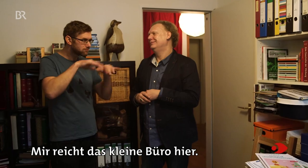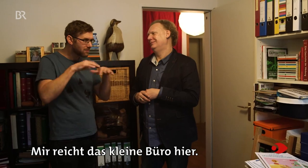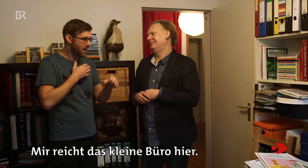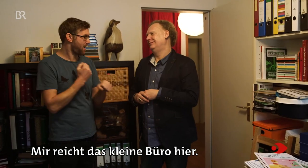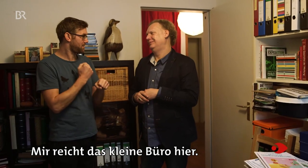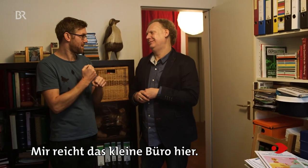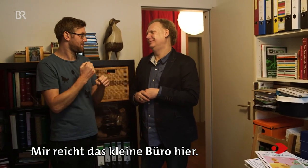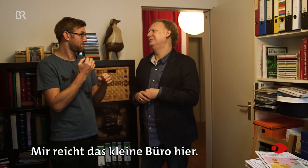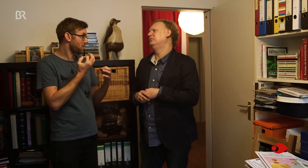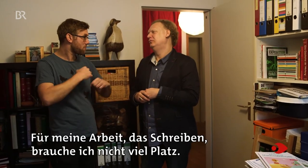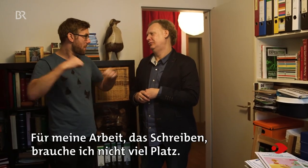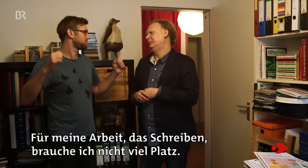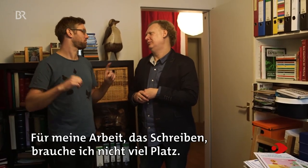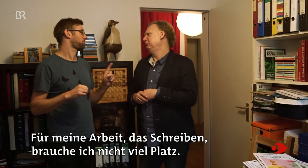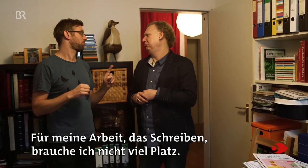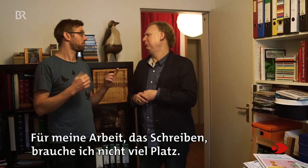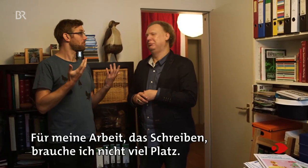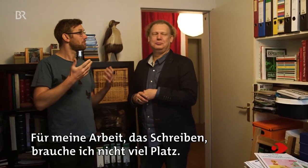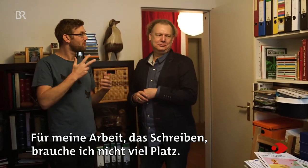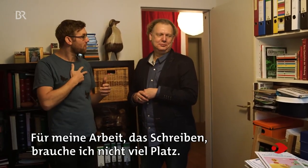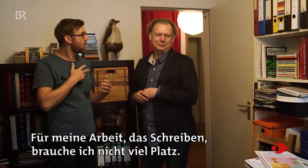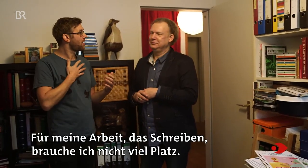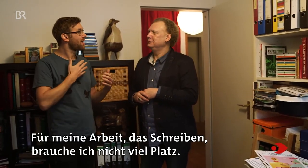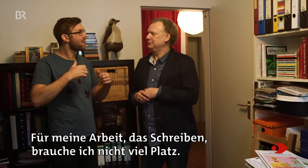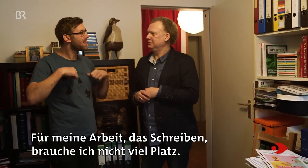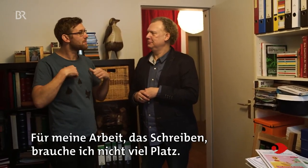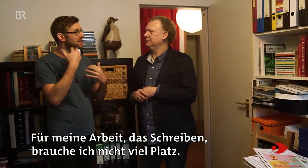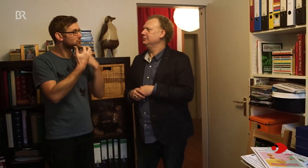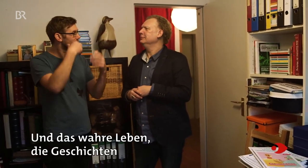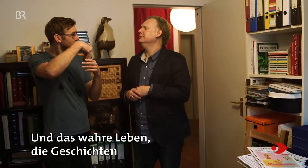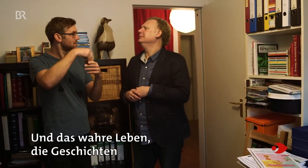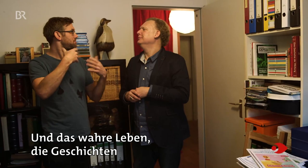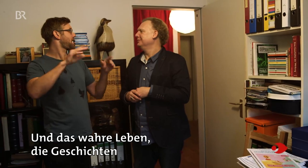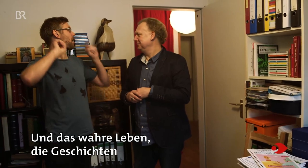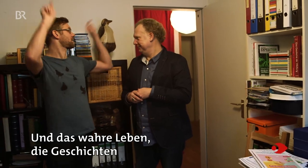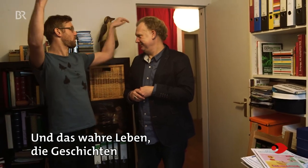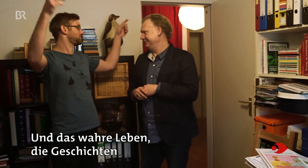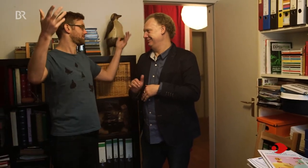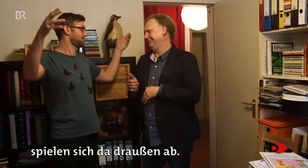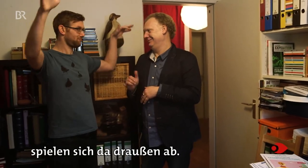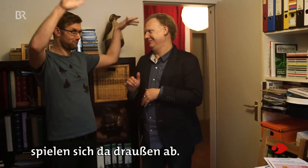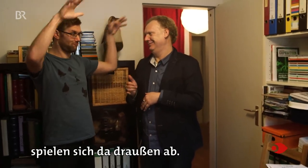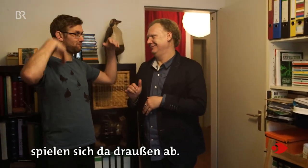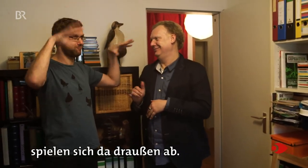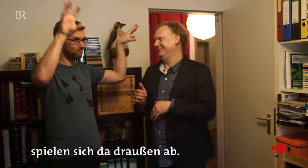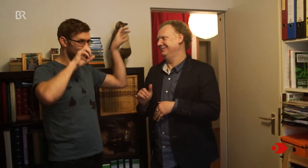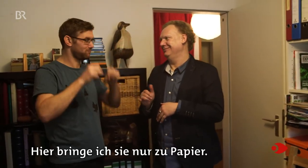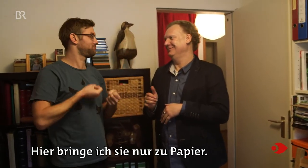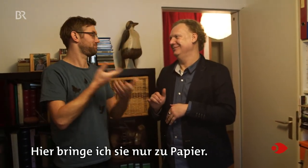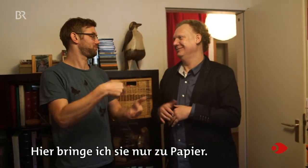kleine Büro hier. Für meine Arbeit, das Schreiben, brauche ich nicht viel Platz. Und das wahre Leben, die Geschichten spielen sich da draußen ab. Hier bringe